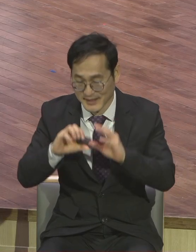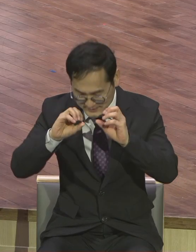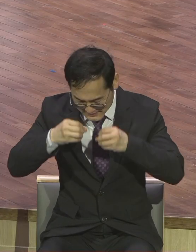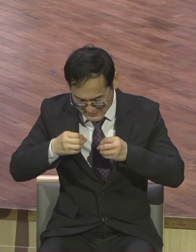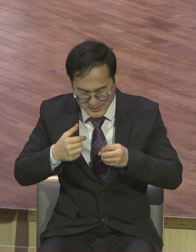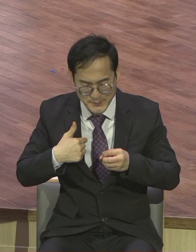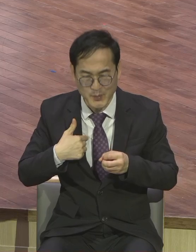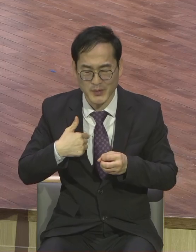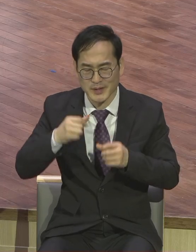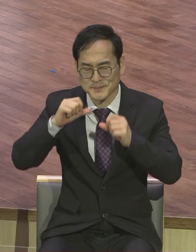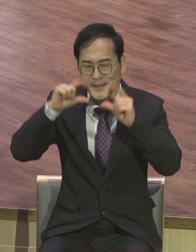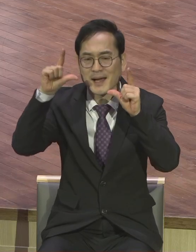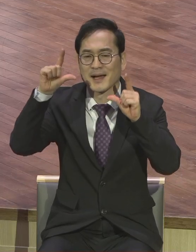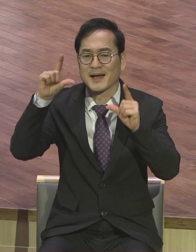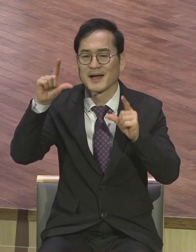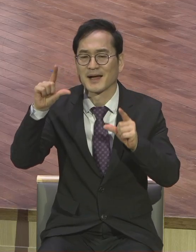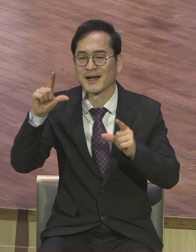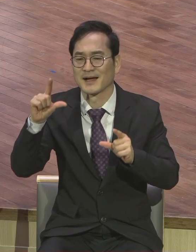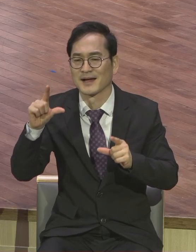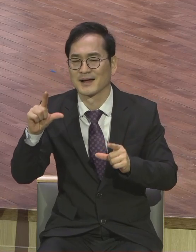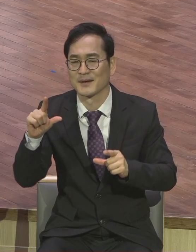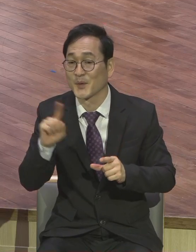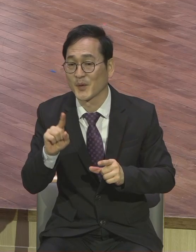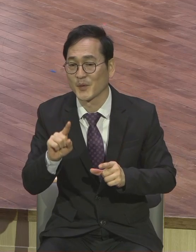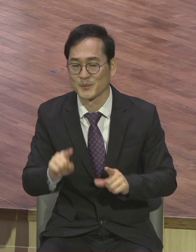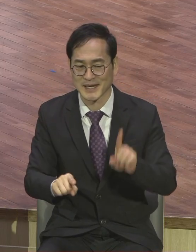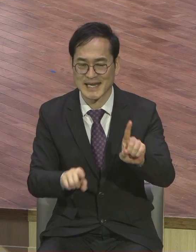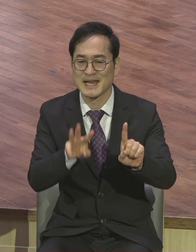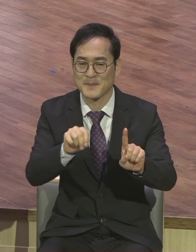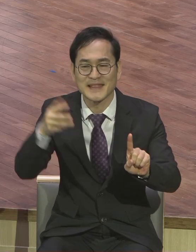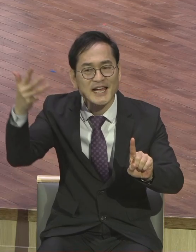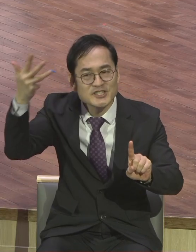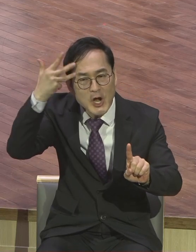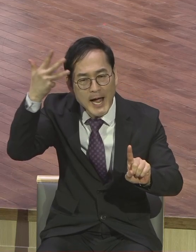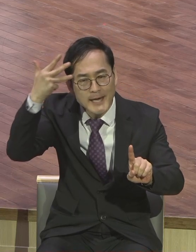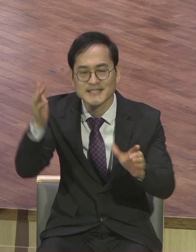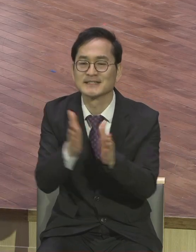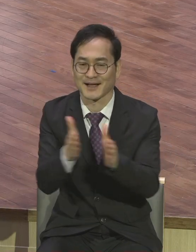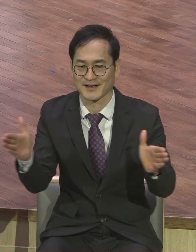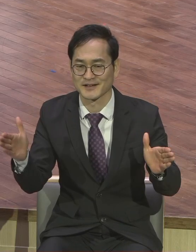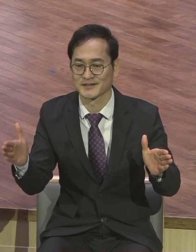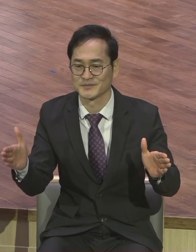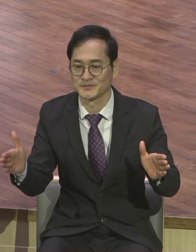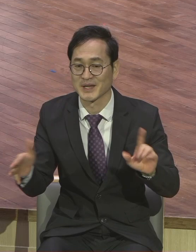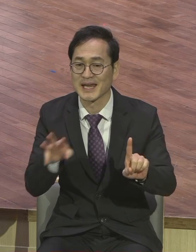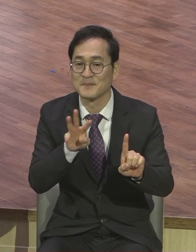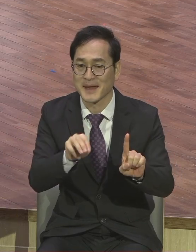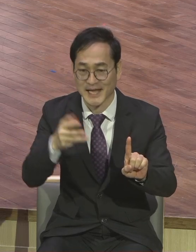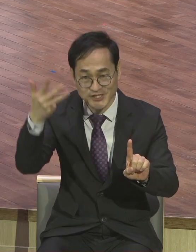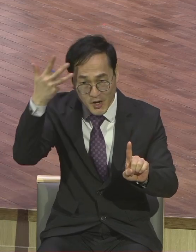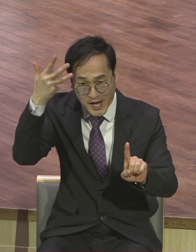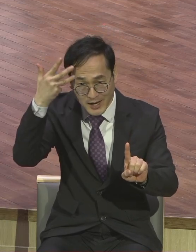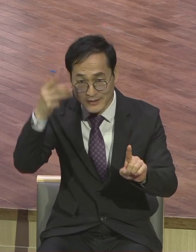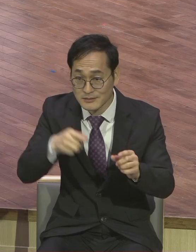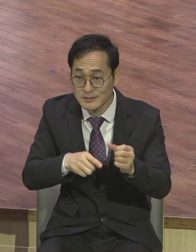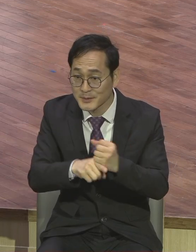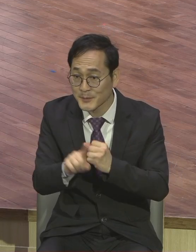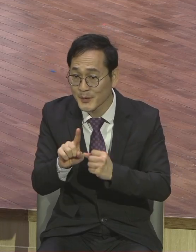1m 철학이라고 1m 철학을 자기가 세웠어요 1m 철학